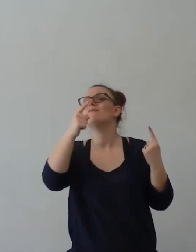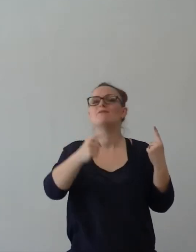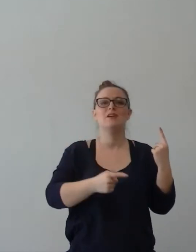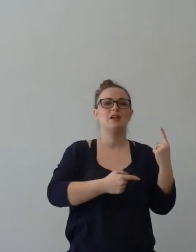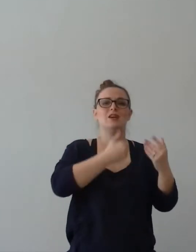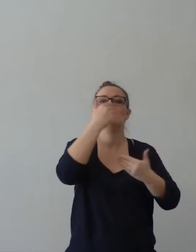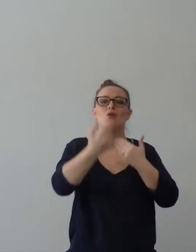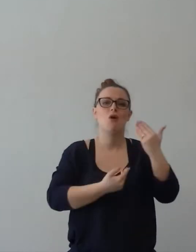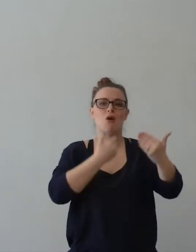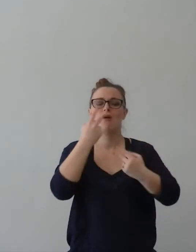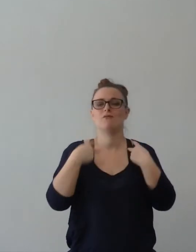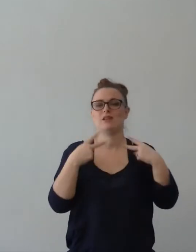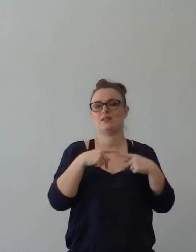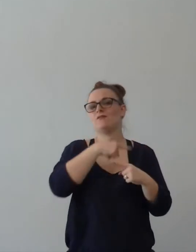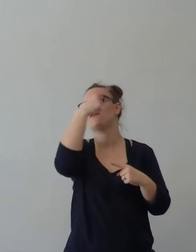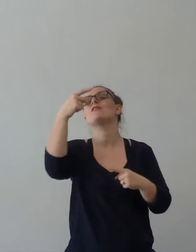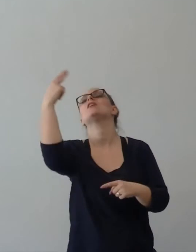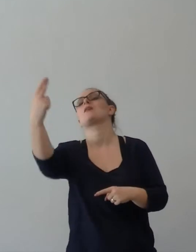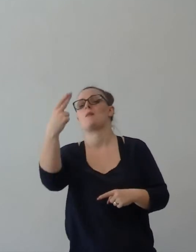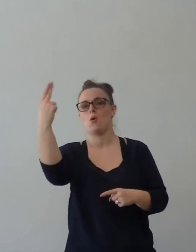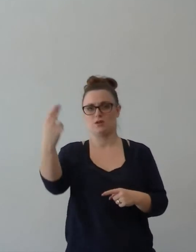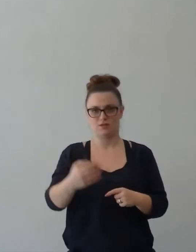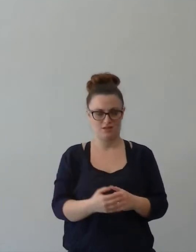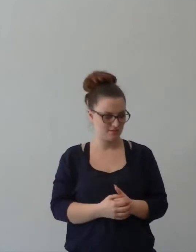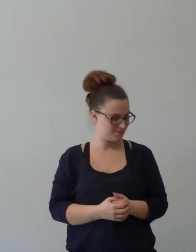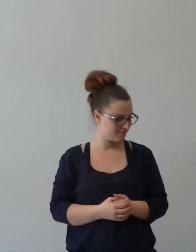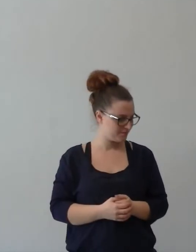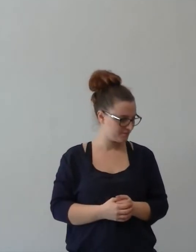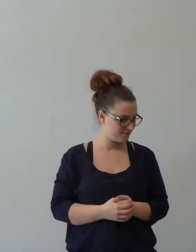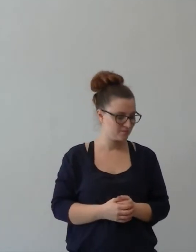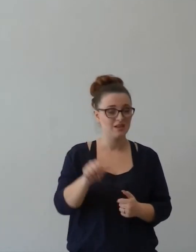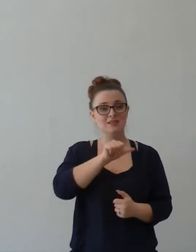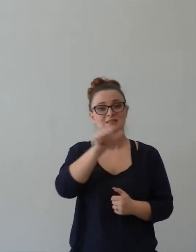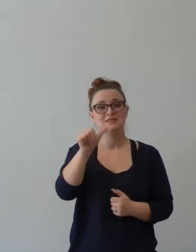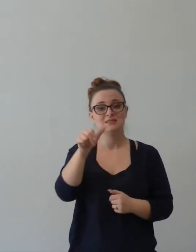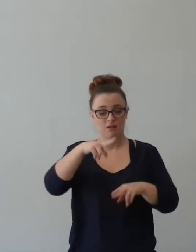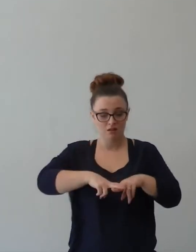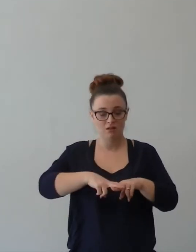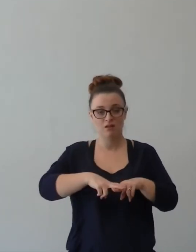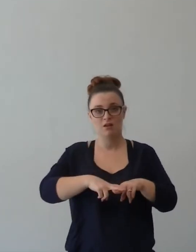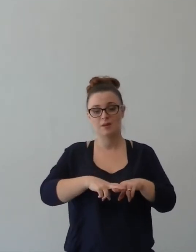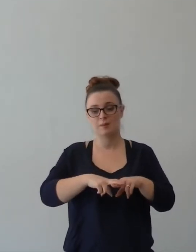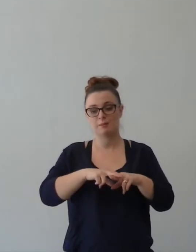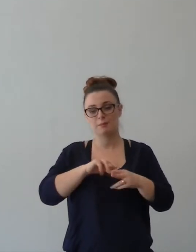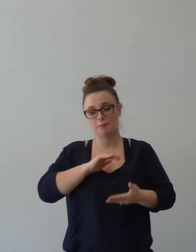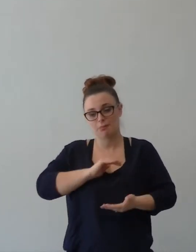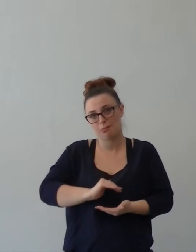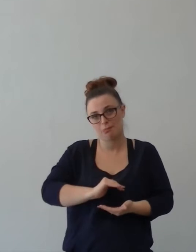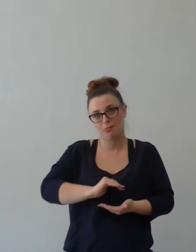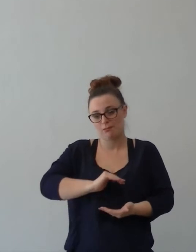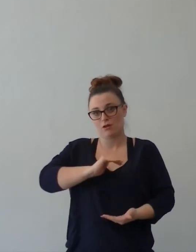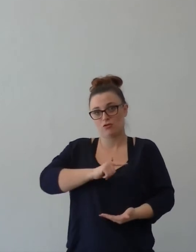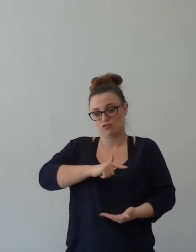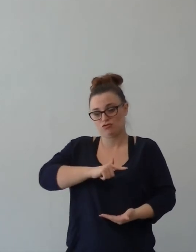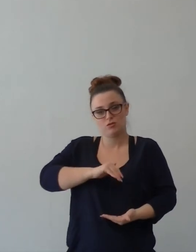Dovete continuare a crescere. Sapeva che se fossero rimasti immaturi nella fede, allora la gioia non ci sarebbe stata.